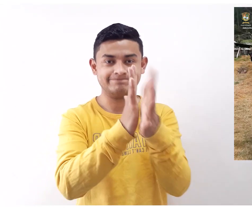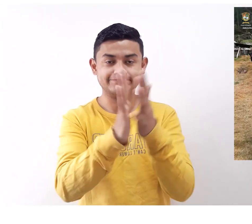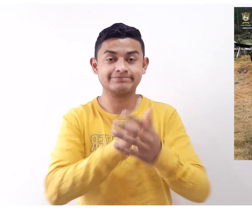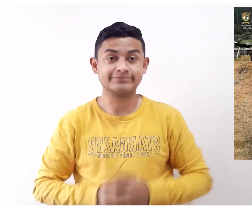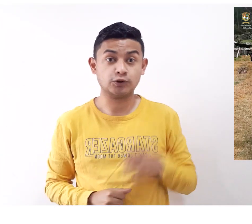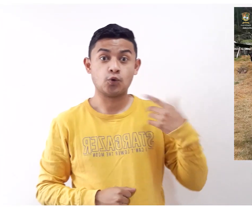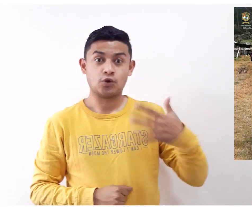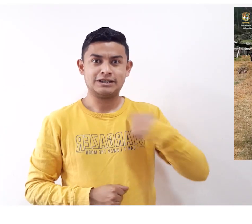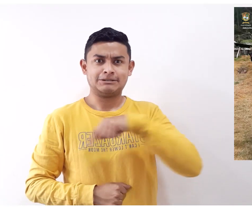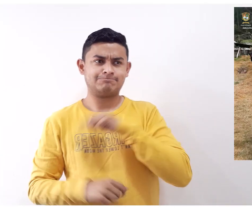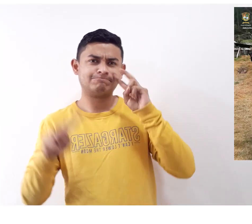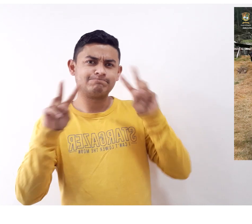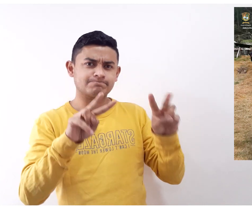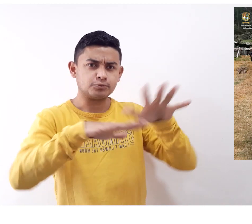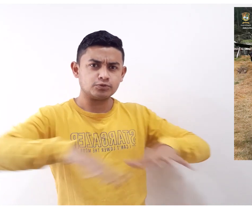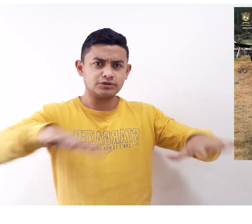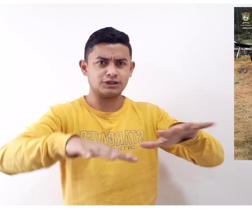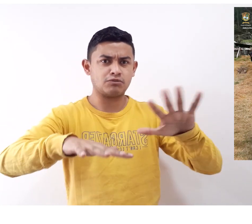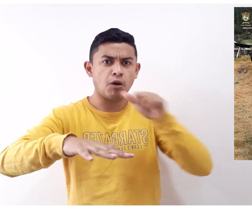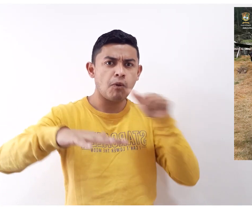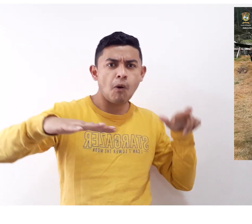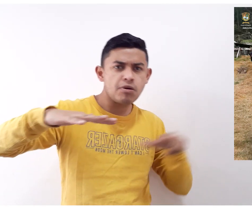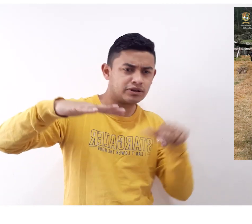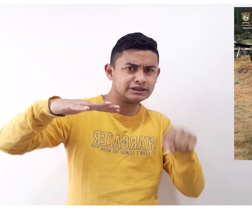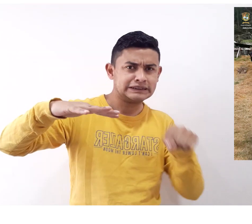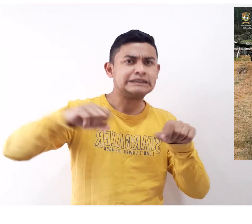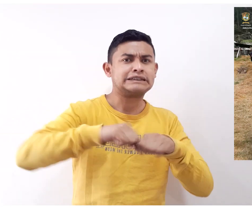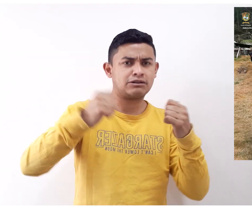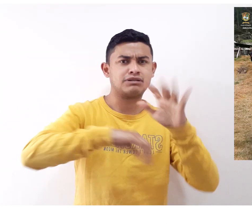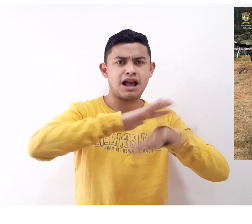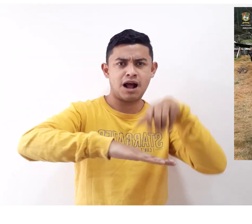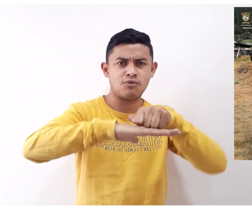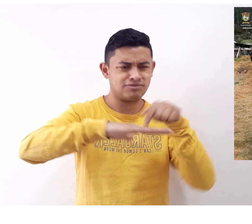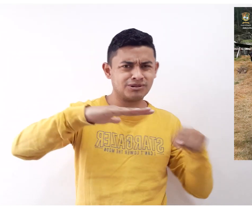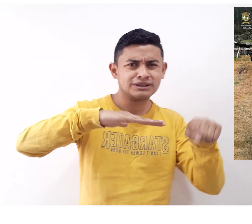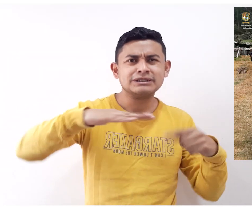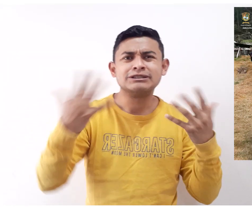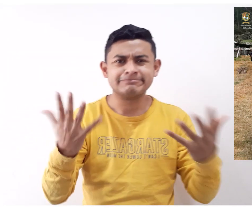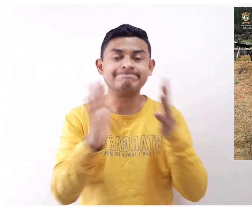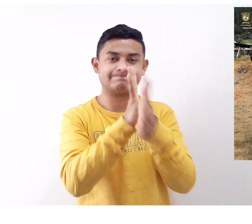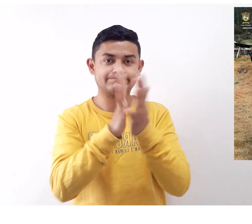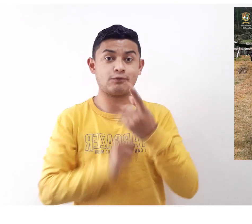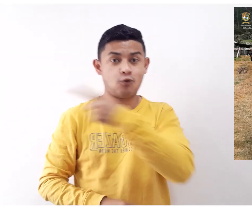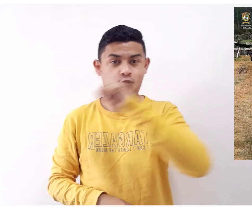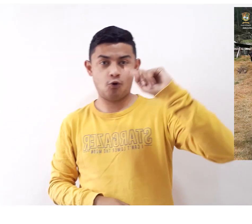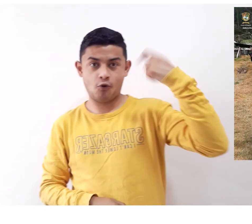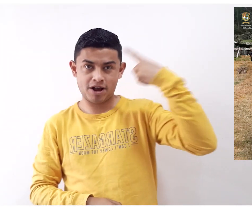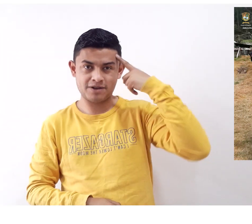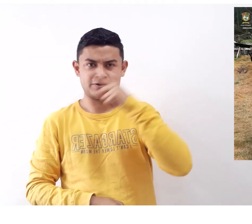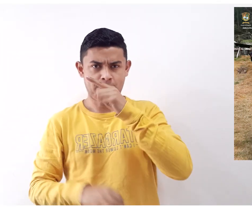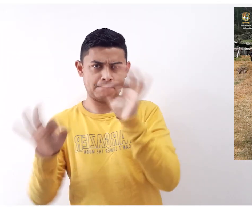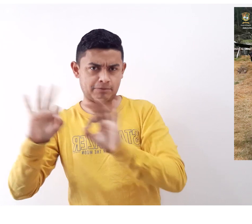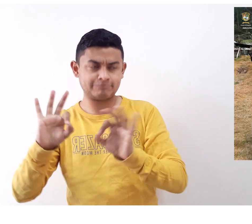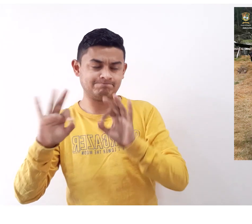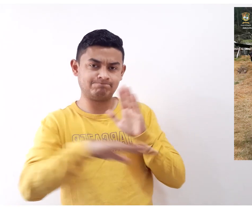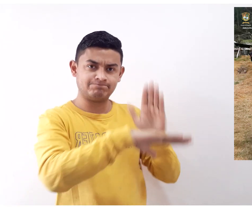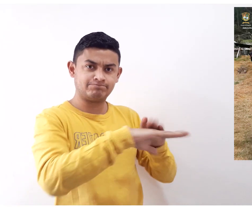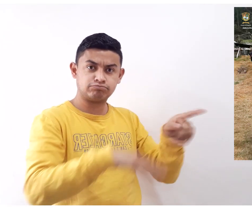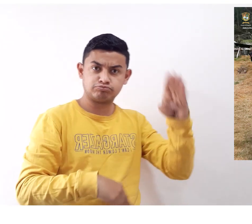visita de verificación a una actividad de tala de árboles que se presenta en zona contigua al conjunto residencial Sausalito. El caso